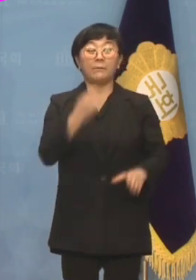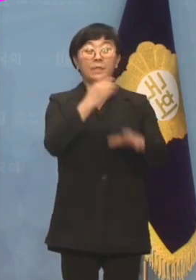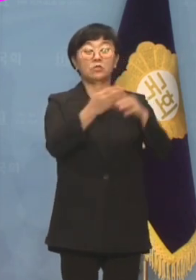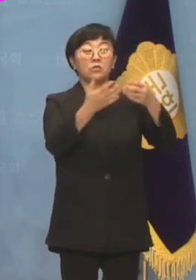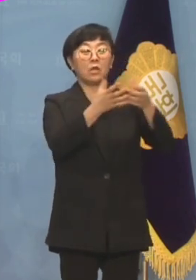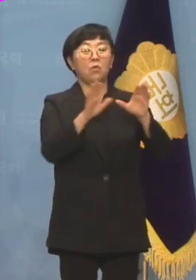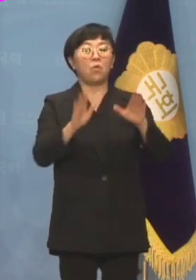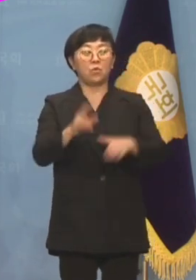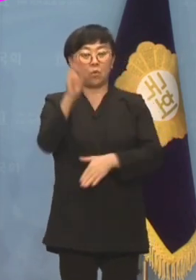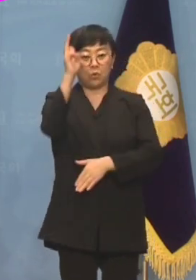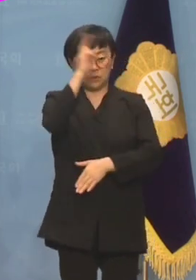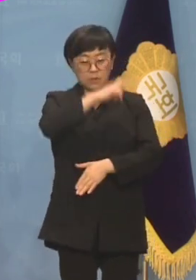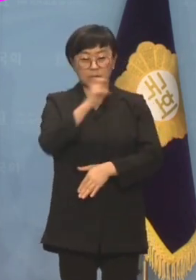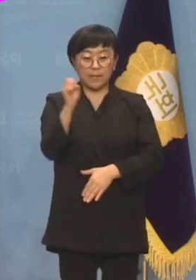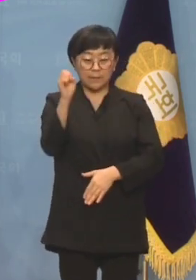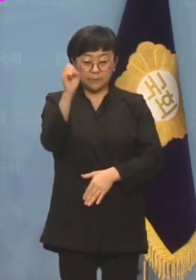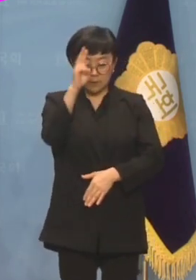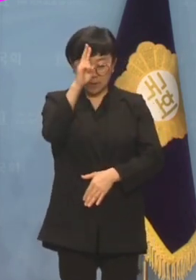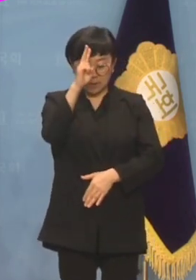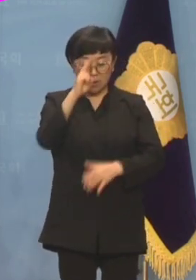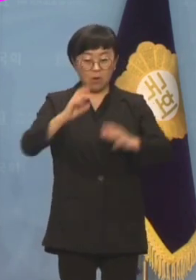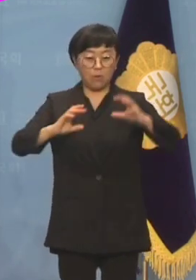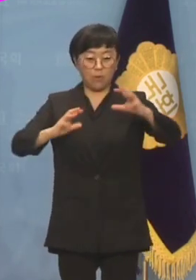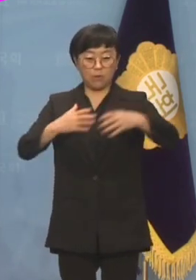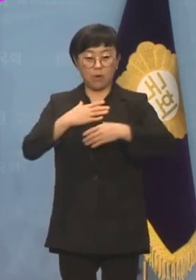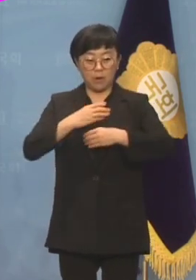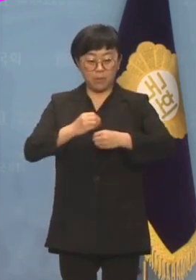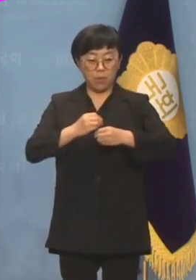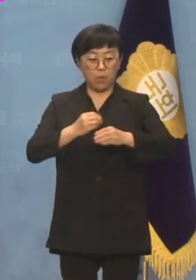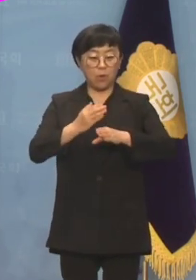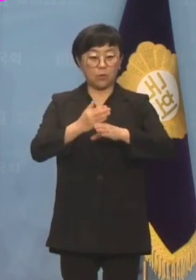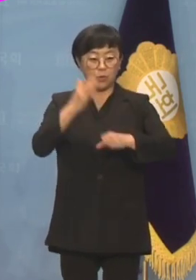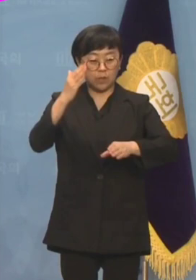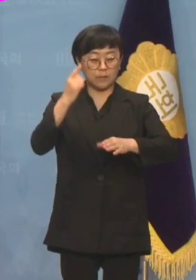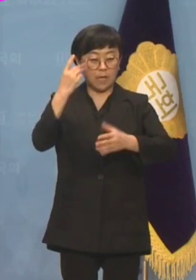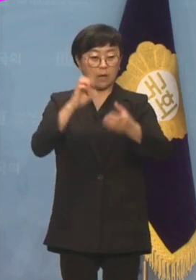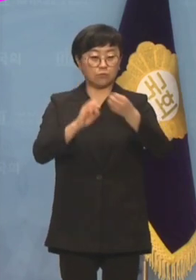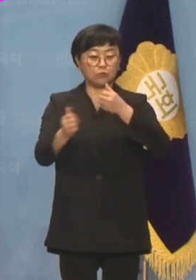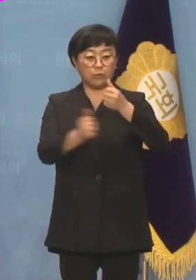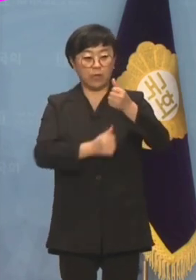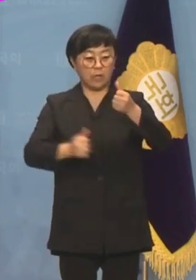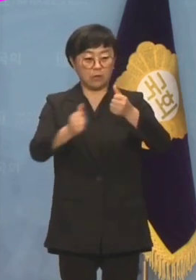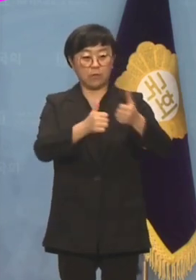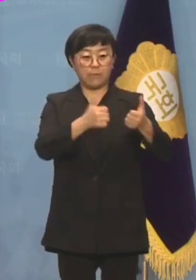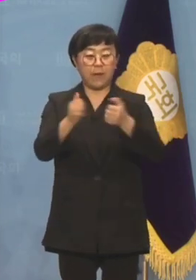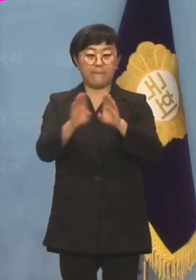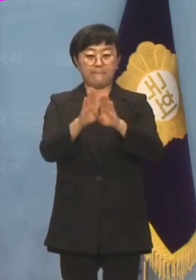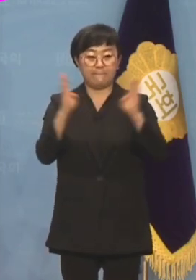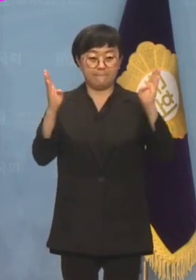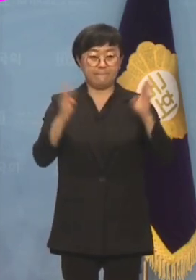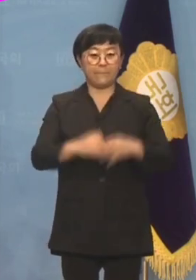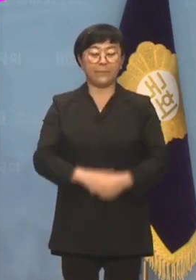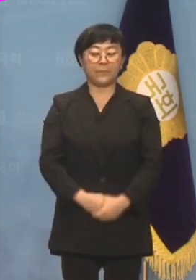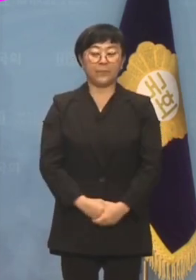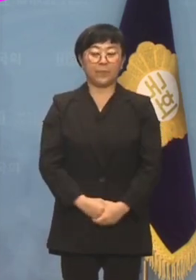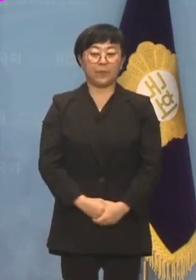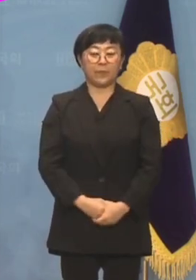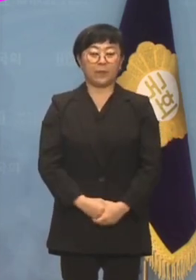민주당이 오늘 오전 뜬금없이 외교안보통일자문회의라는 이름의 회의를 개최했습니다.